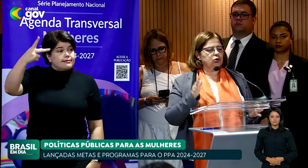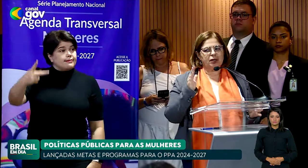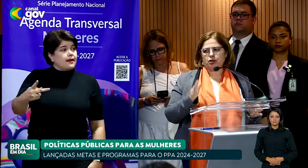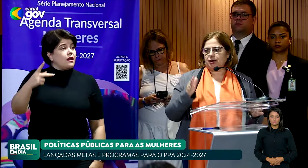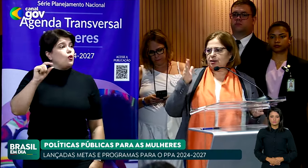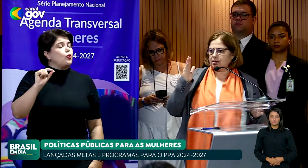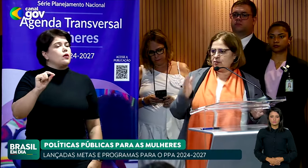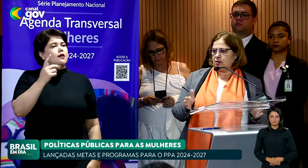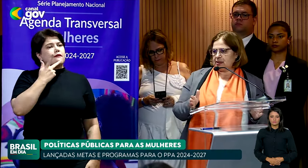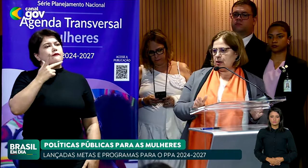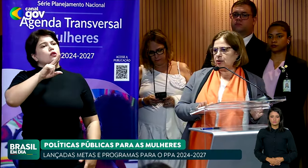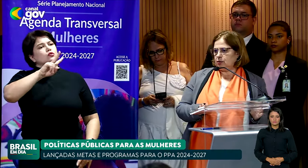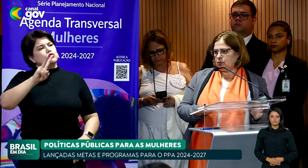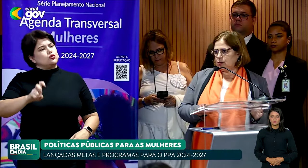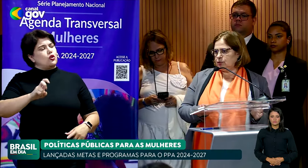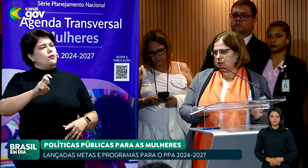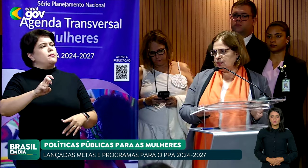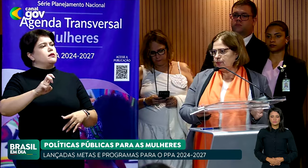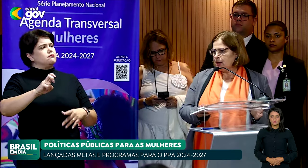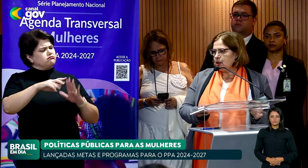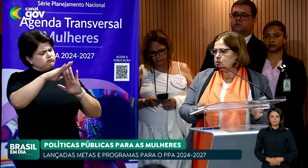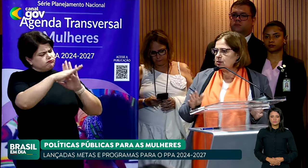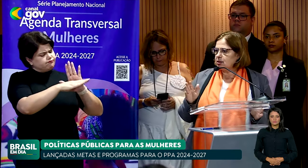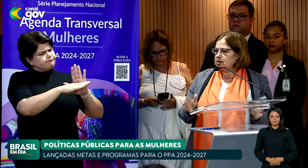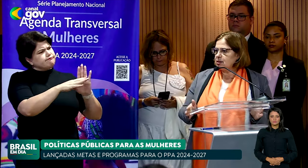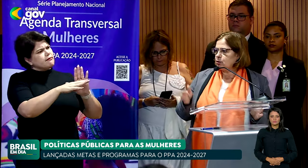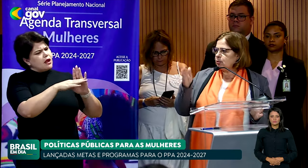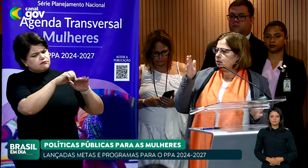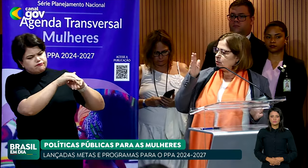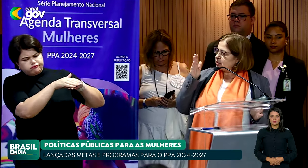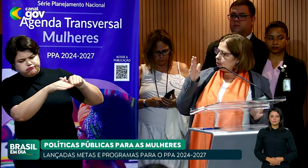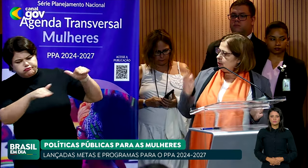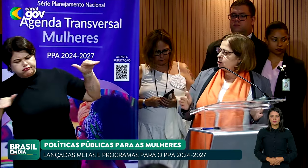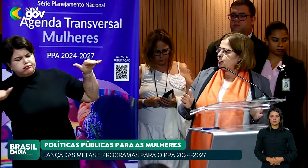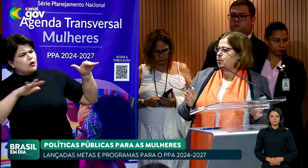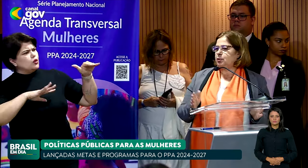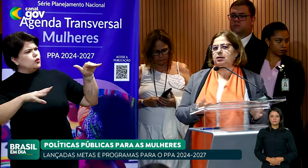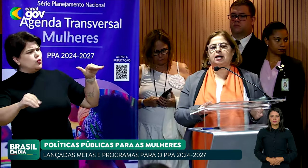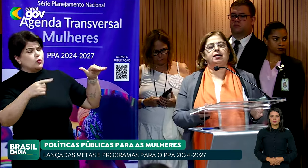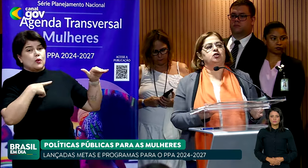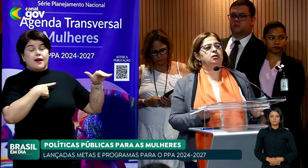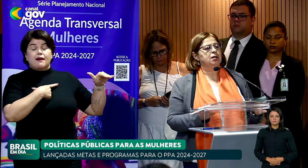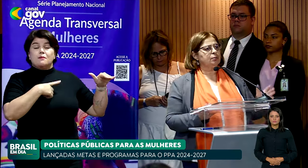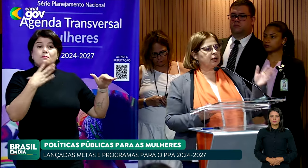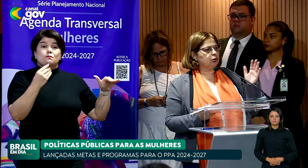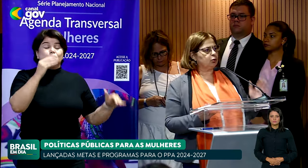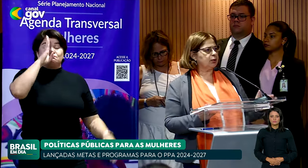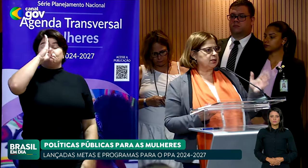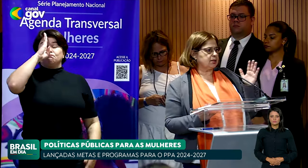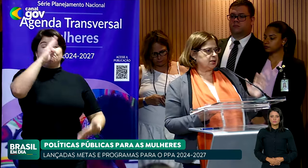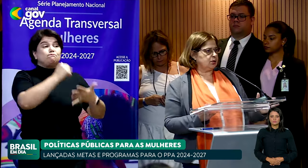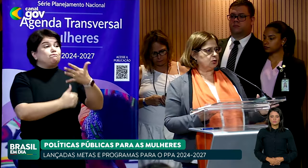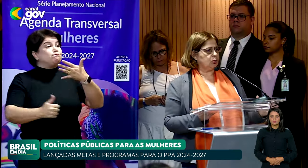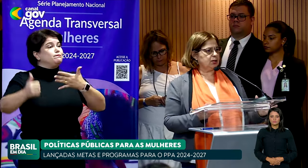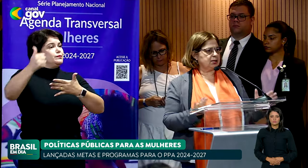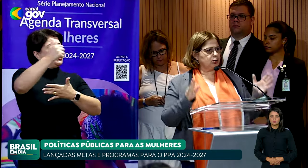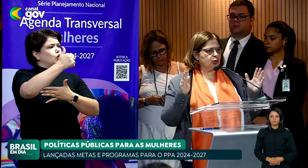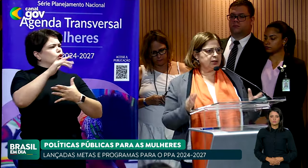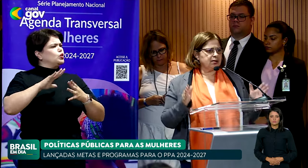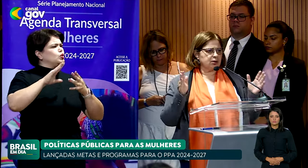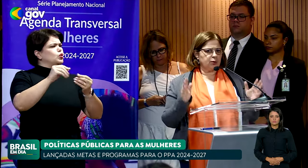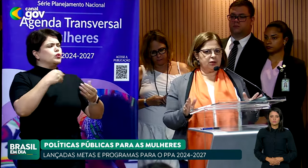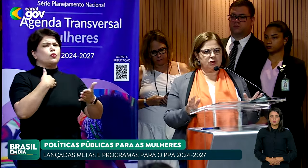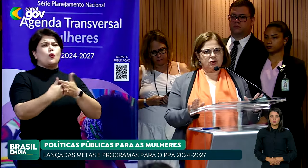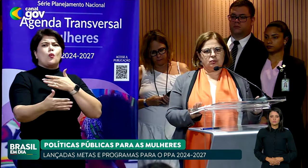questão de uma agenda transversal dentro do governo. Isso tem sido uma consequente prioridade para todas as questões